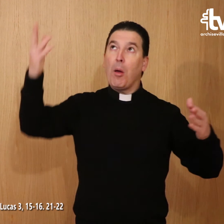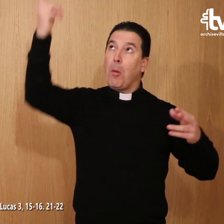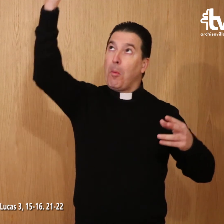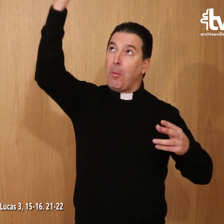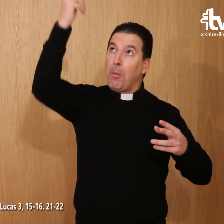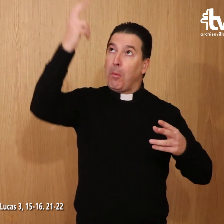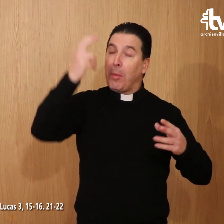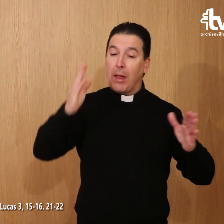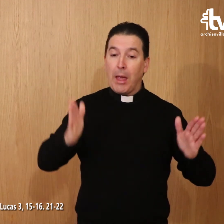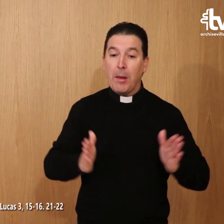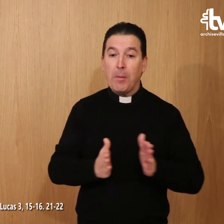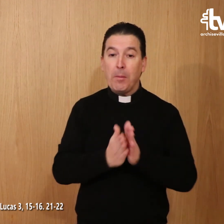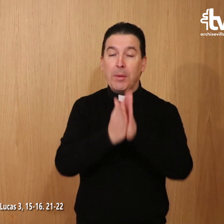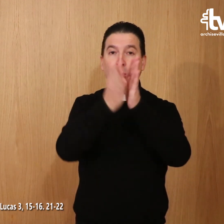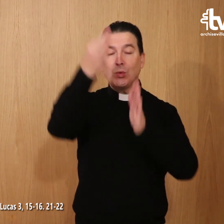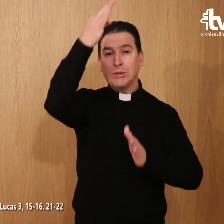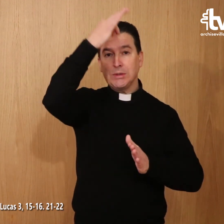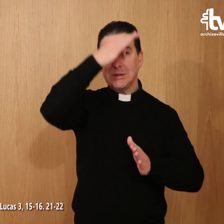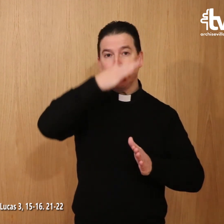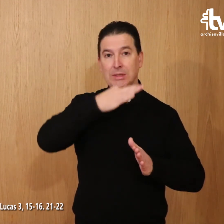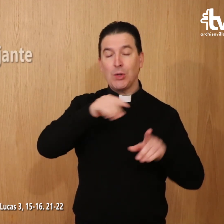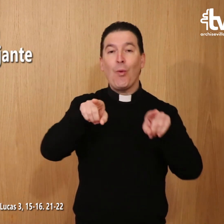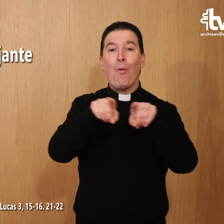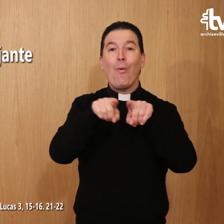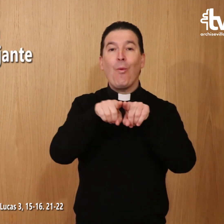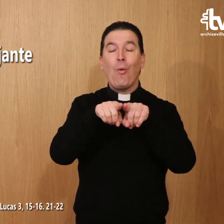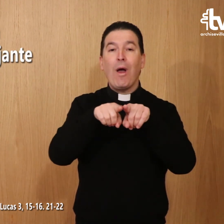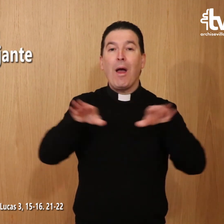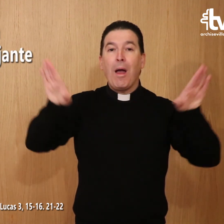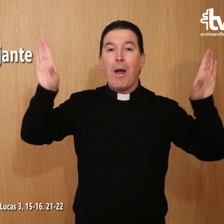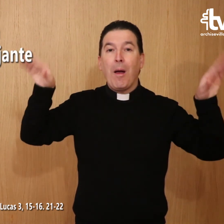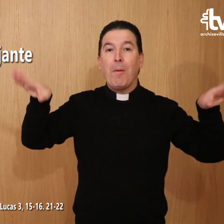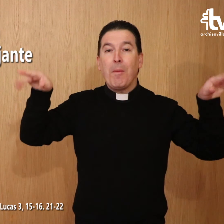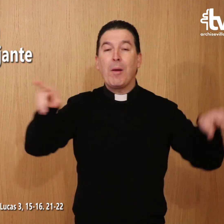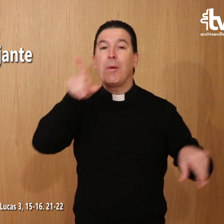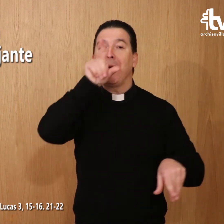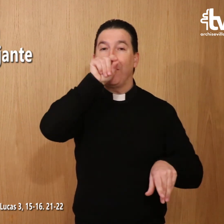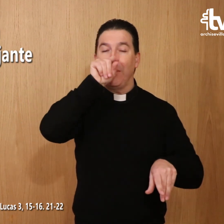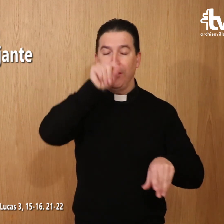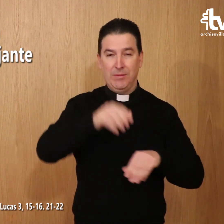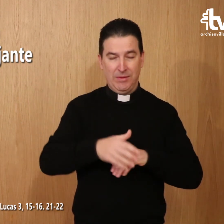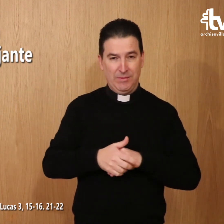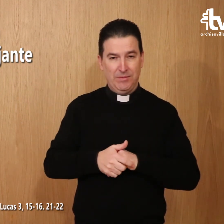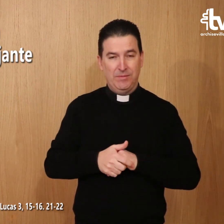bajó el Espíritu Santo, sobre él, con apariencia corporal, semejante a una paloma,